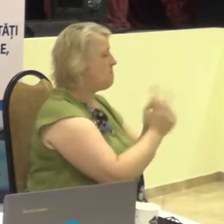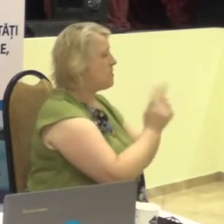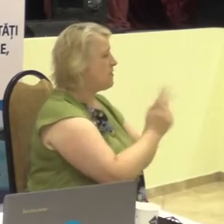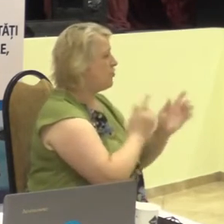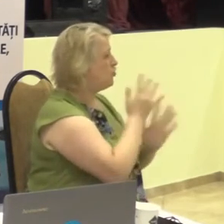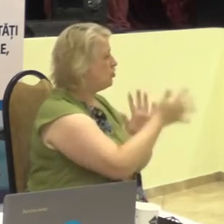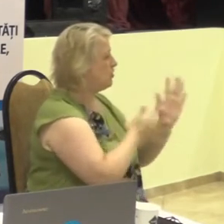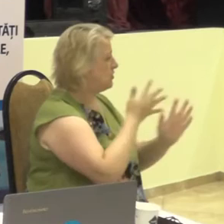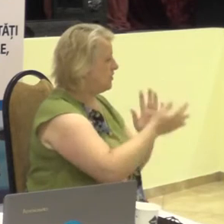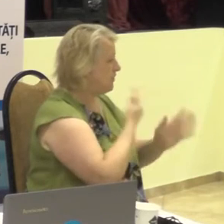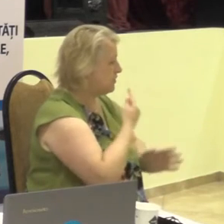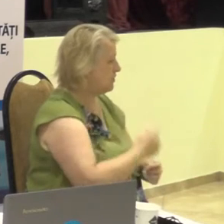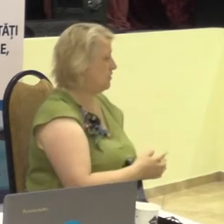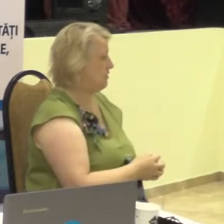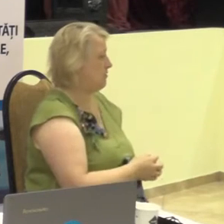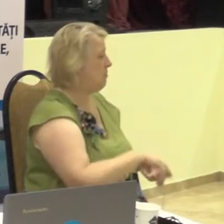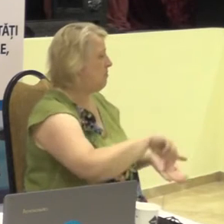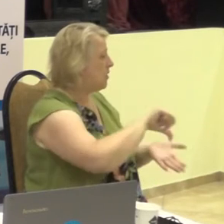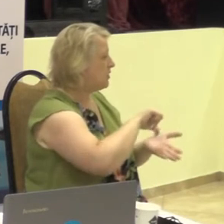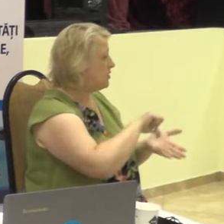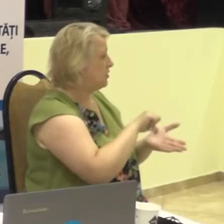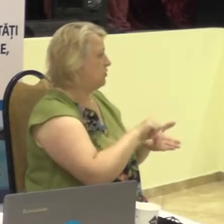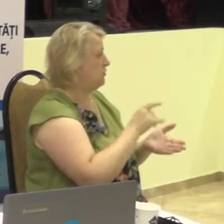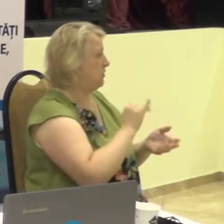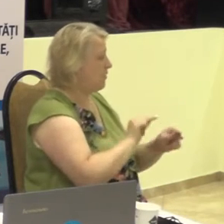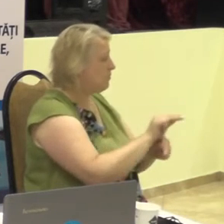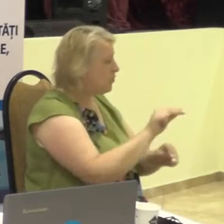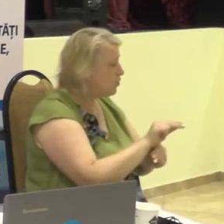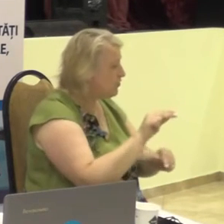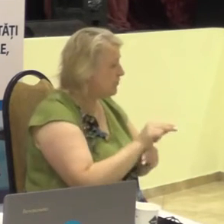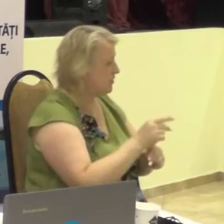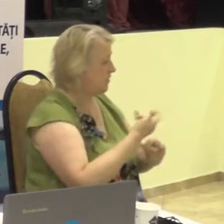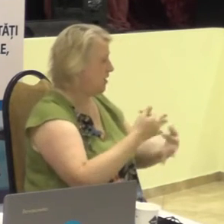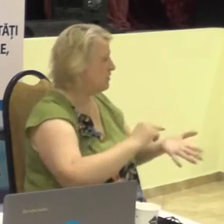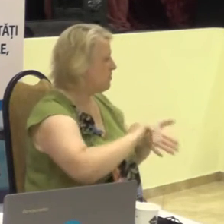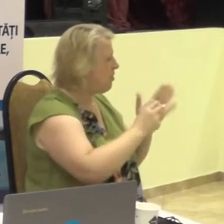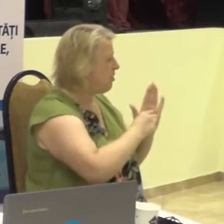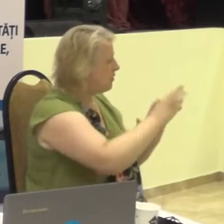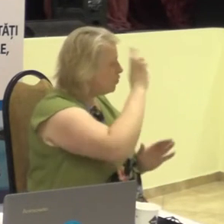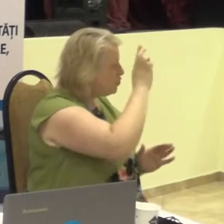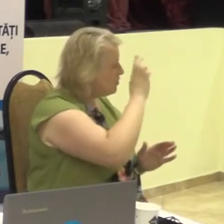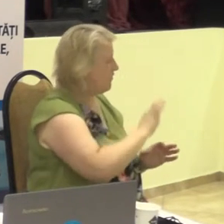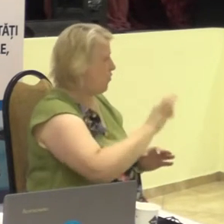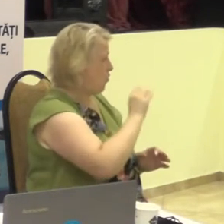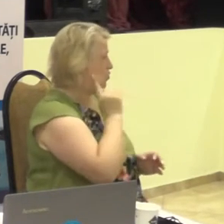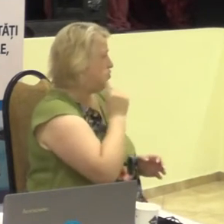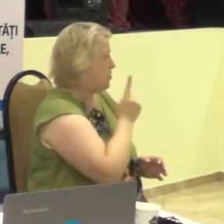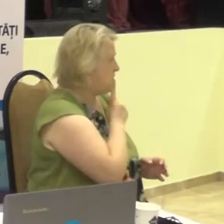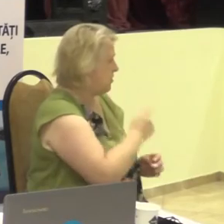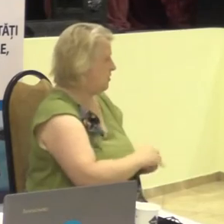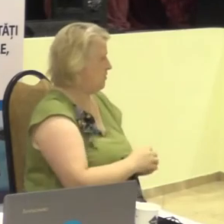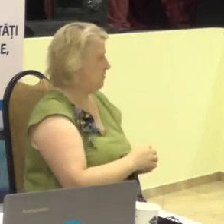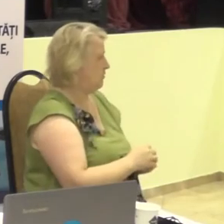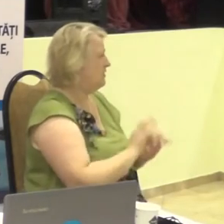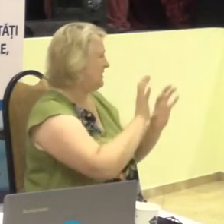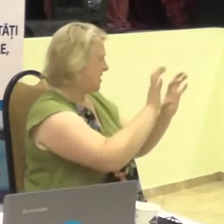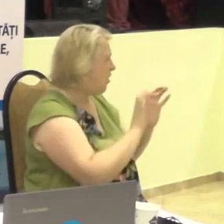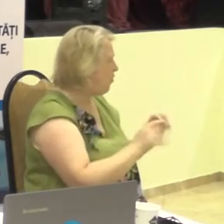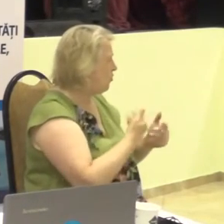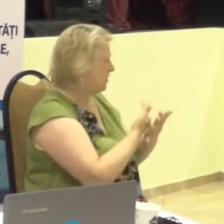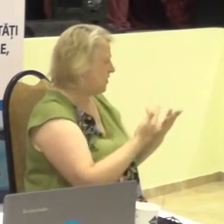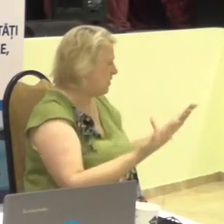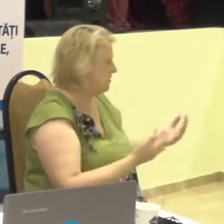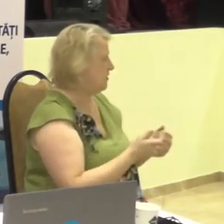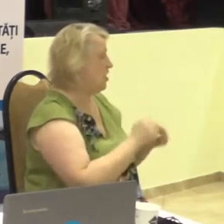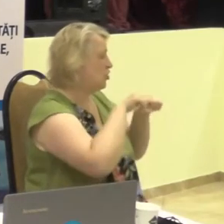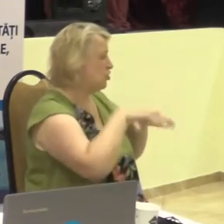cogestual, participă la formarea politicilor din stat privind persoane cu dezabilități și soluționarea